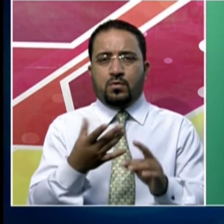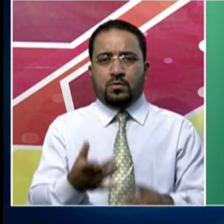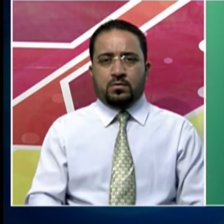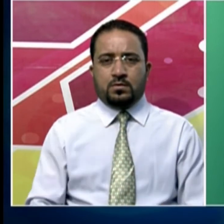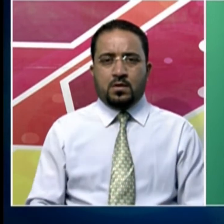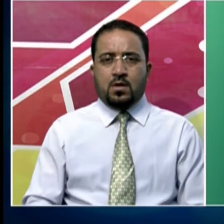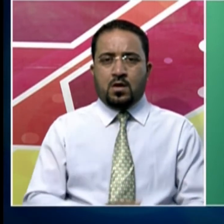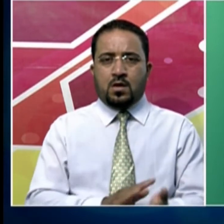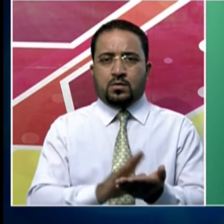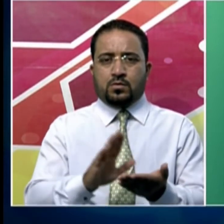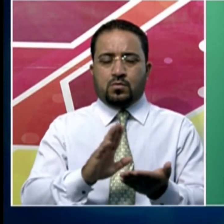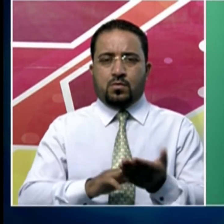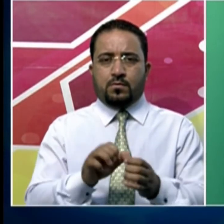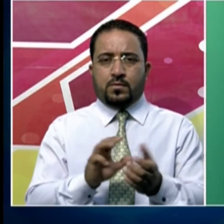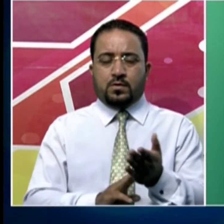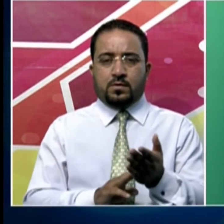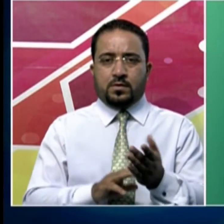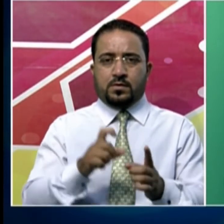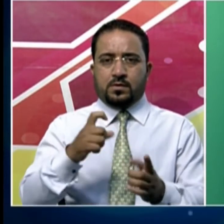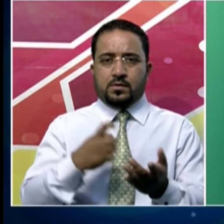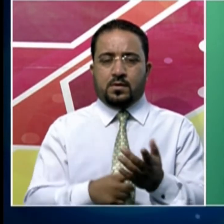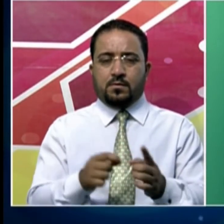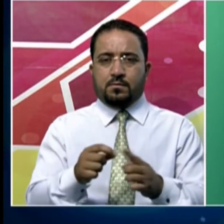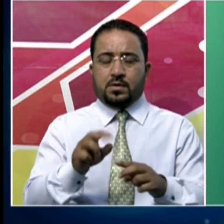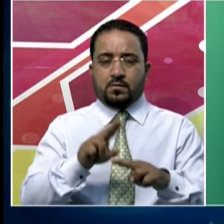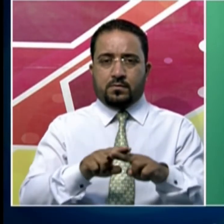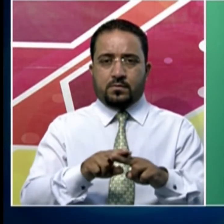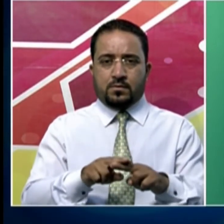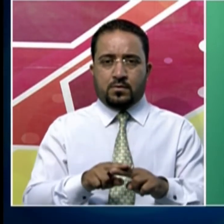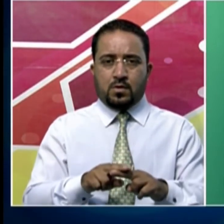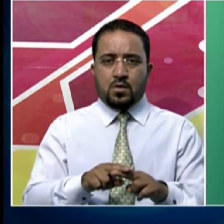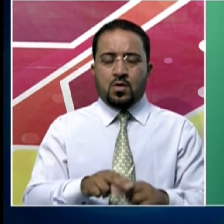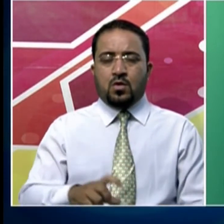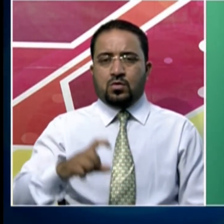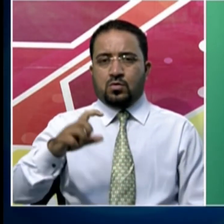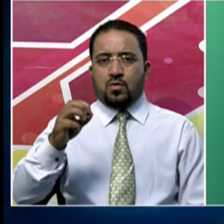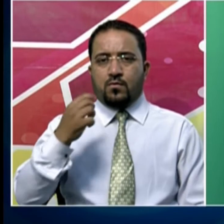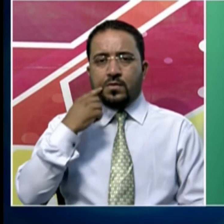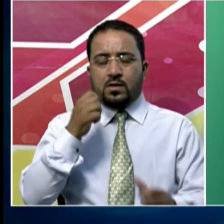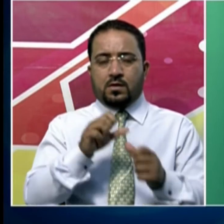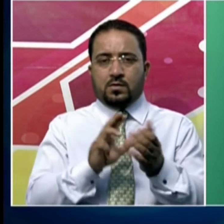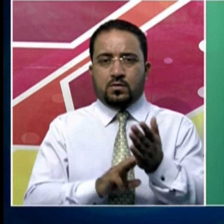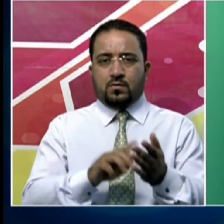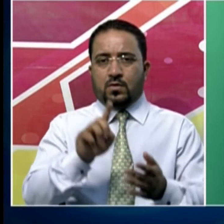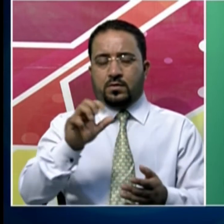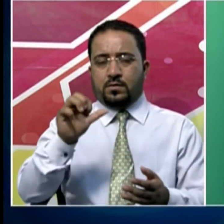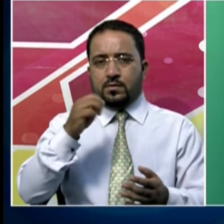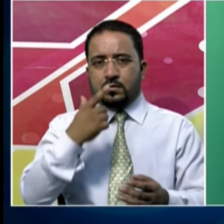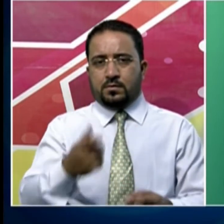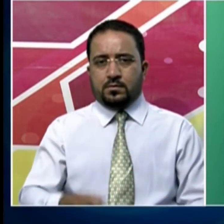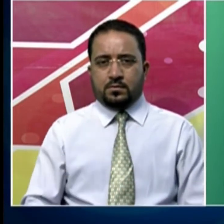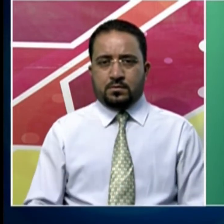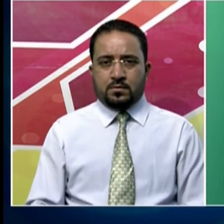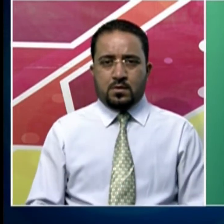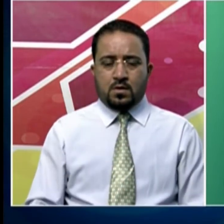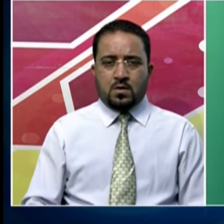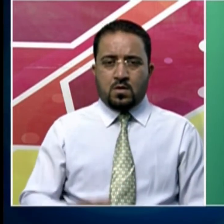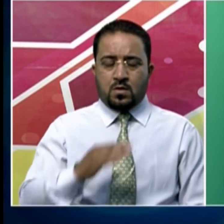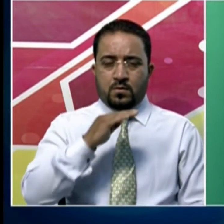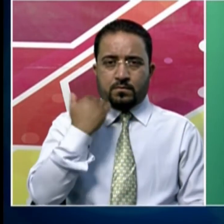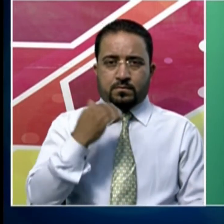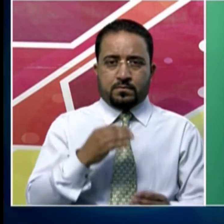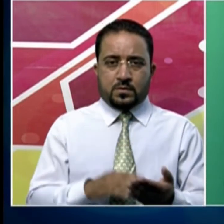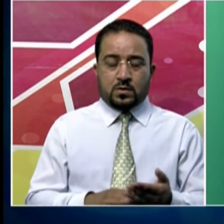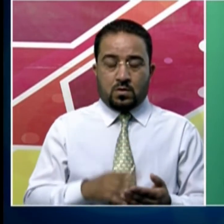وزیر داخلہ نے کہا ہے کہ سی آر پی ایف نے کوویڈ انیس کے دوران سماج کی خدمت میں